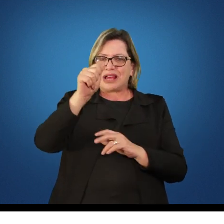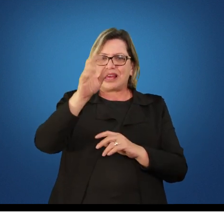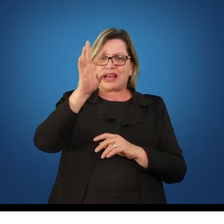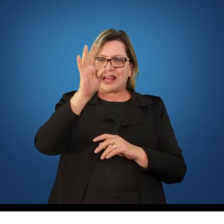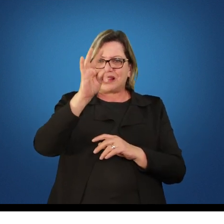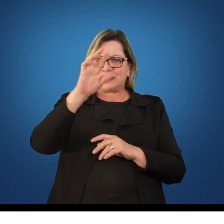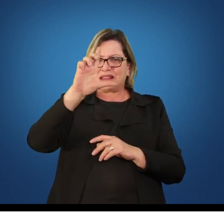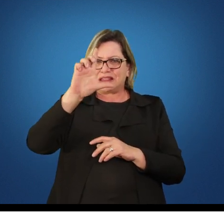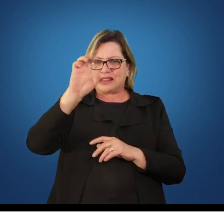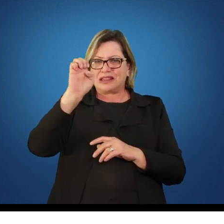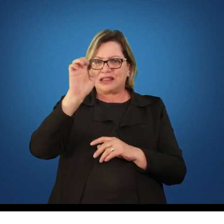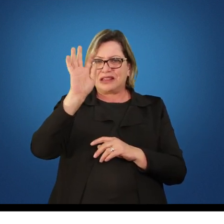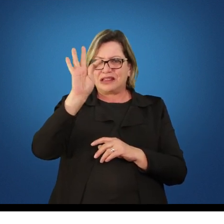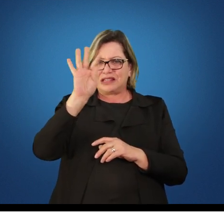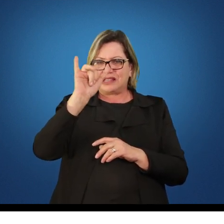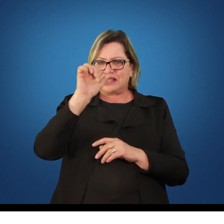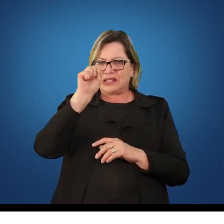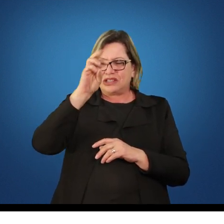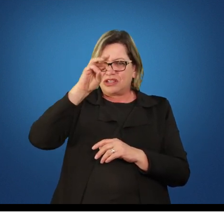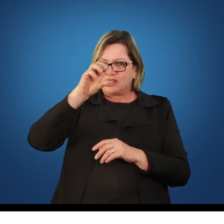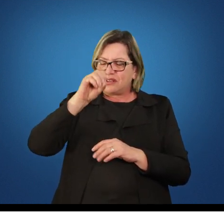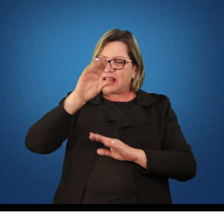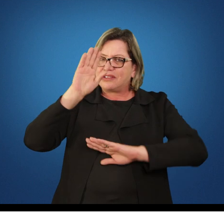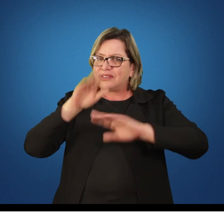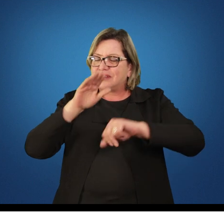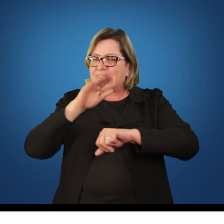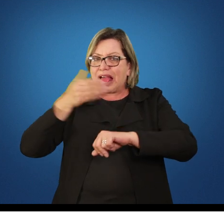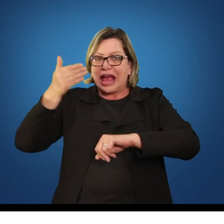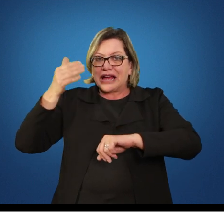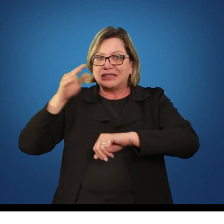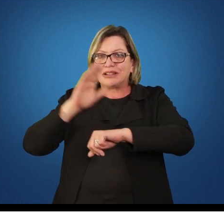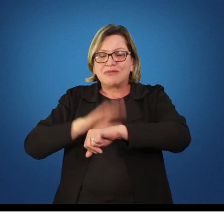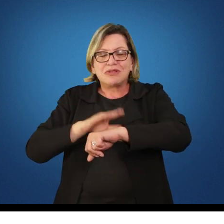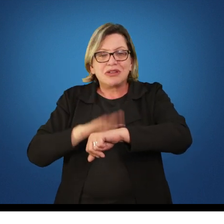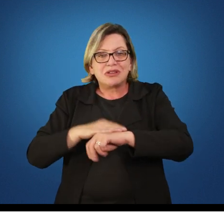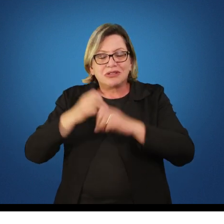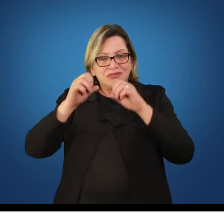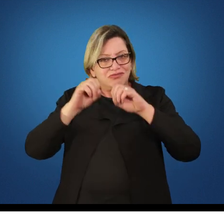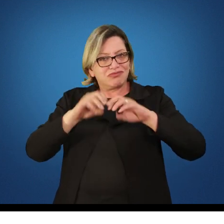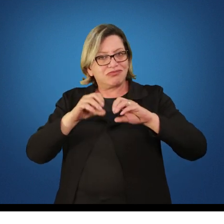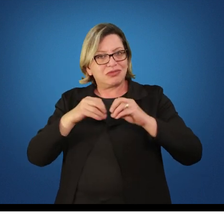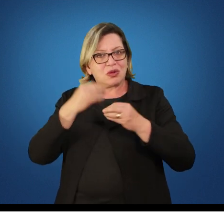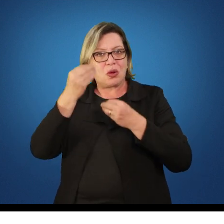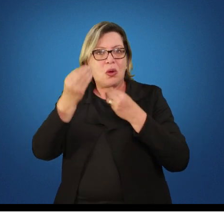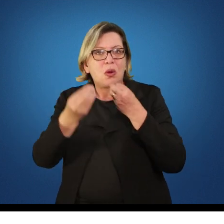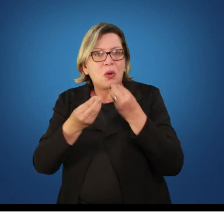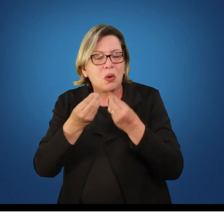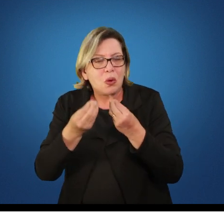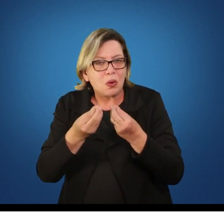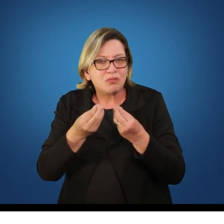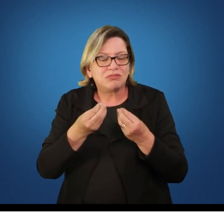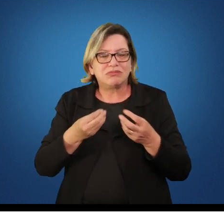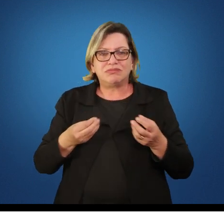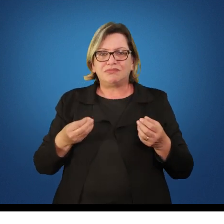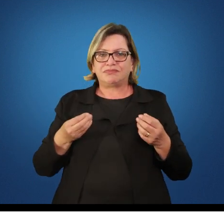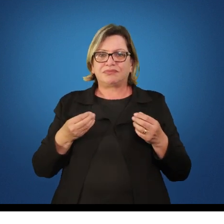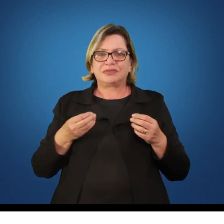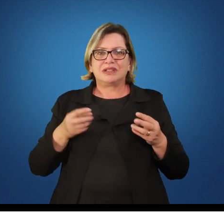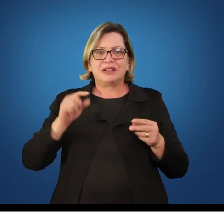lembrarem tem alguns momentos que ele trabalha nos educativos ali para o atletismo ou seja ele